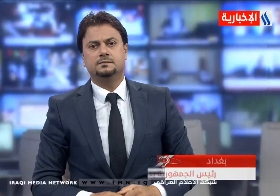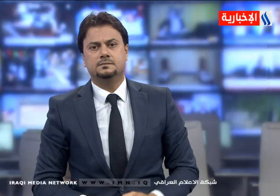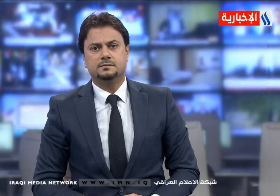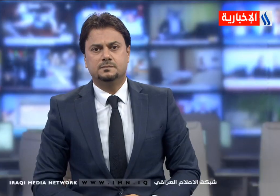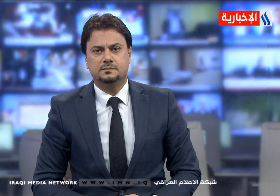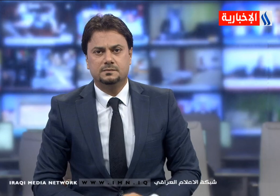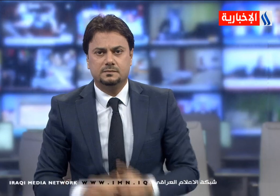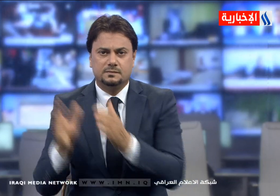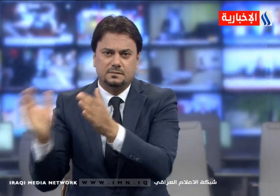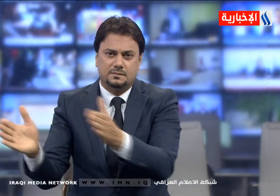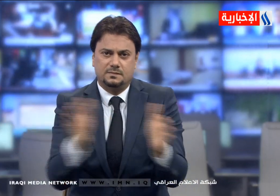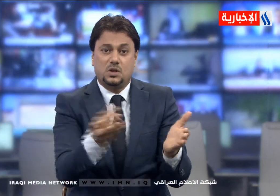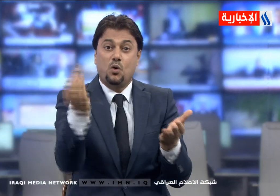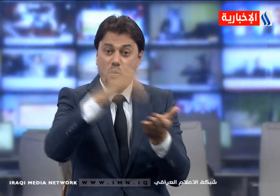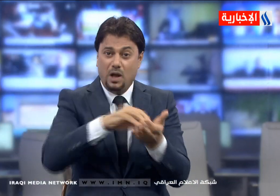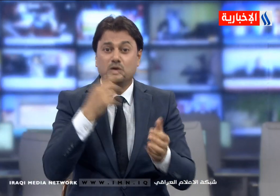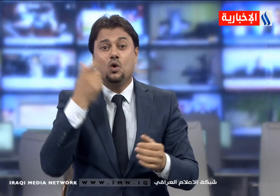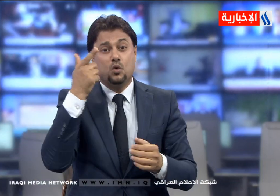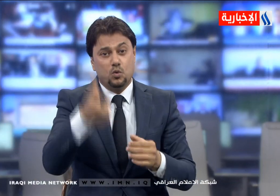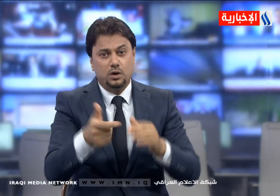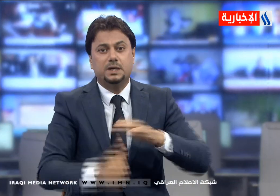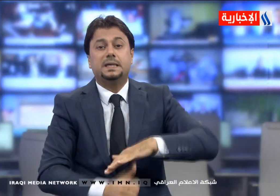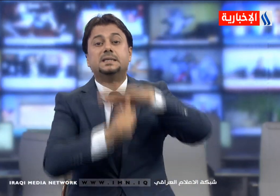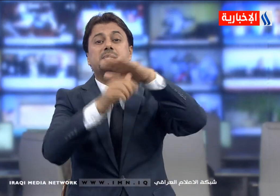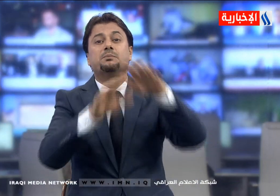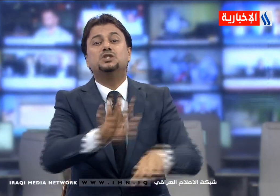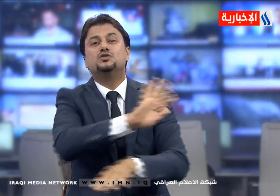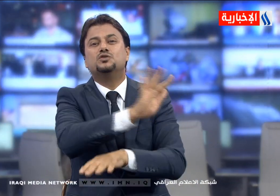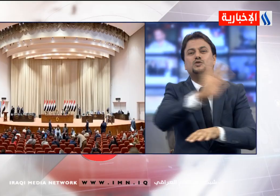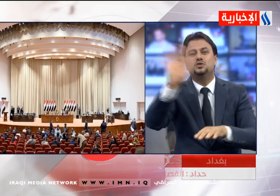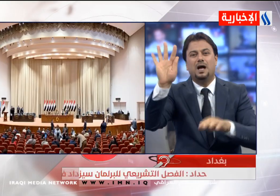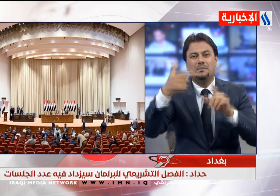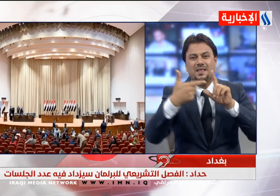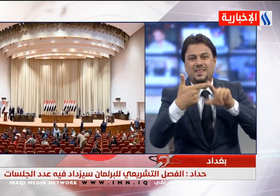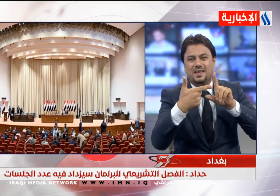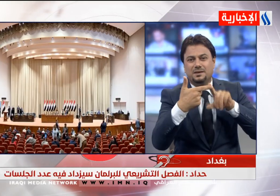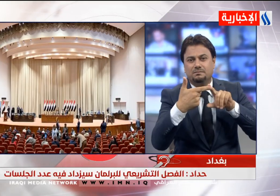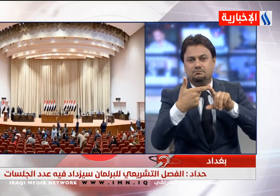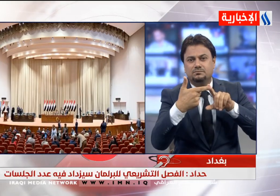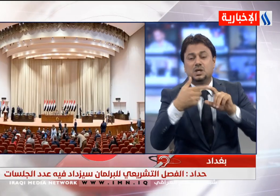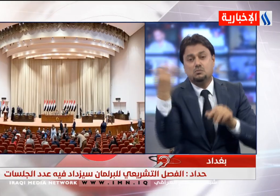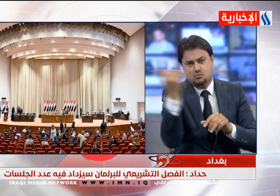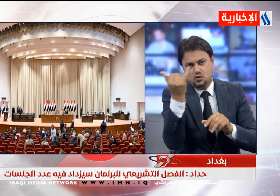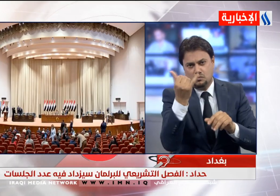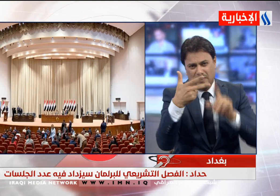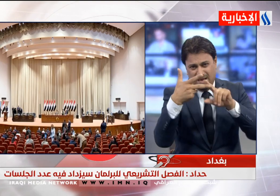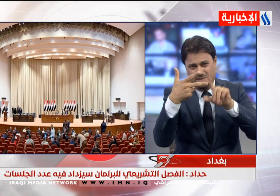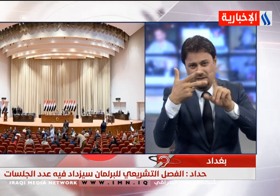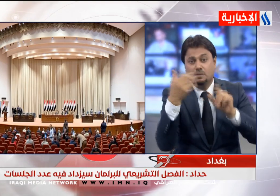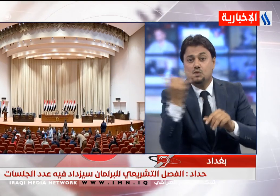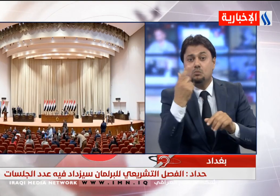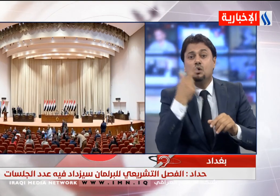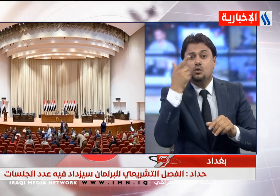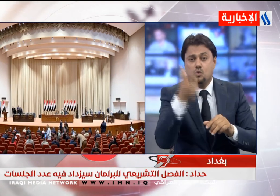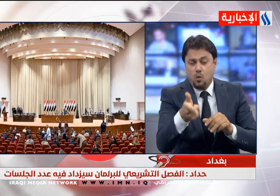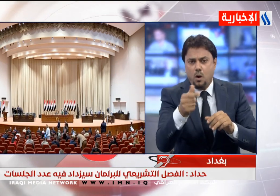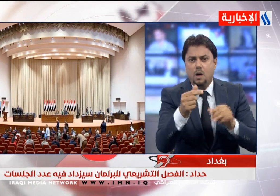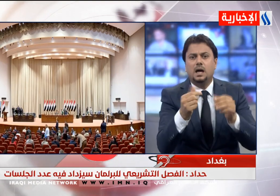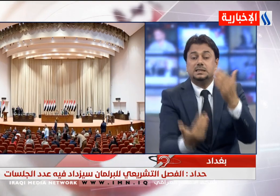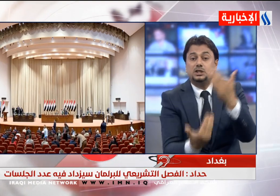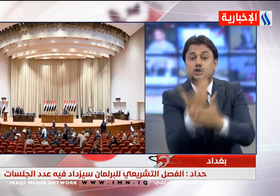من جهته يأكد نائب رئيس مجلس النواب بشير حداد أن الفصل التشريعي الجديد